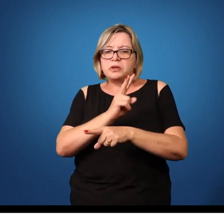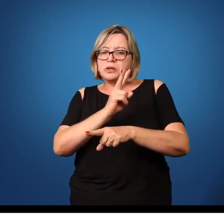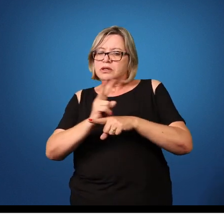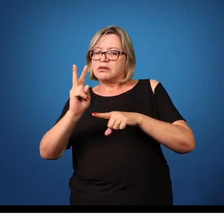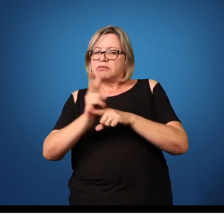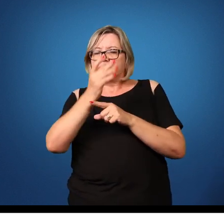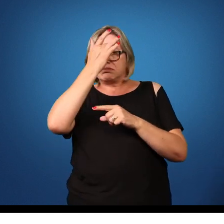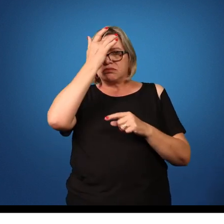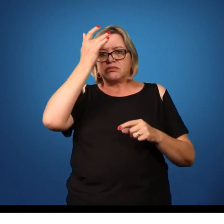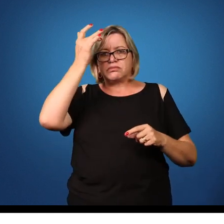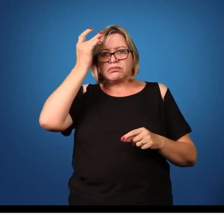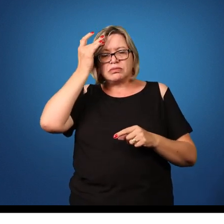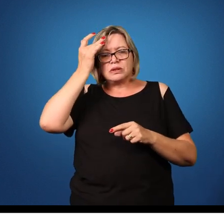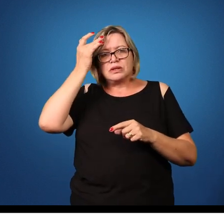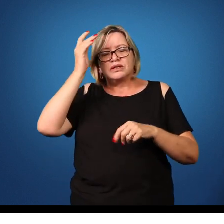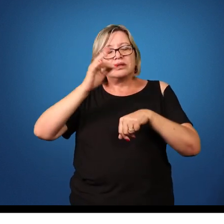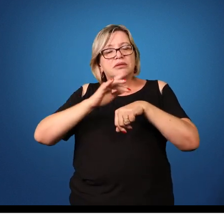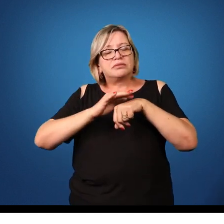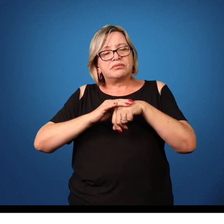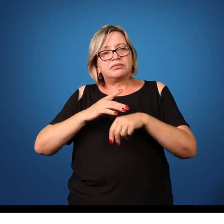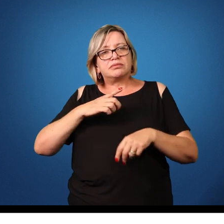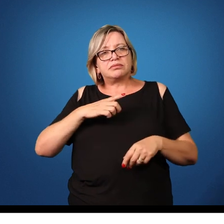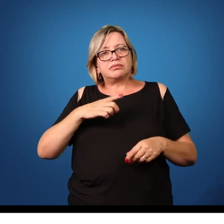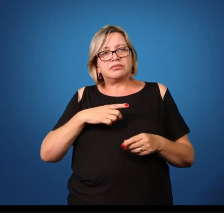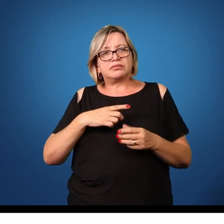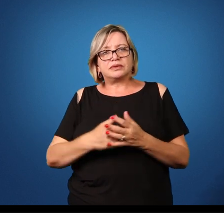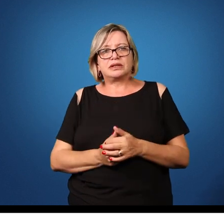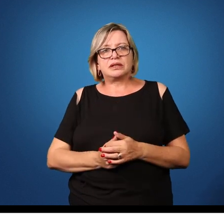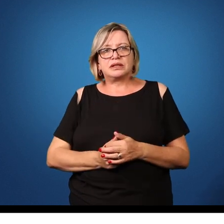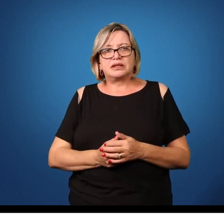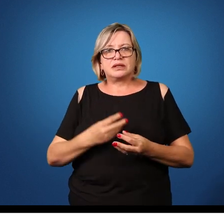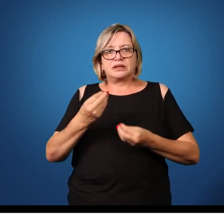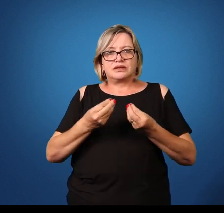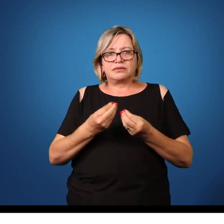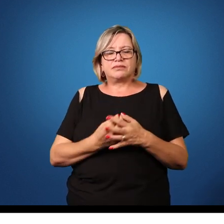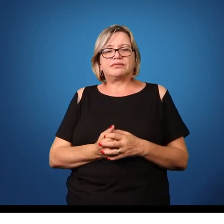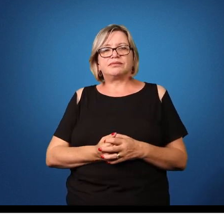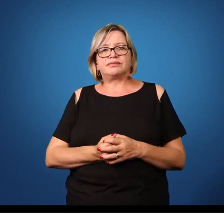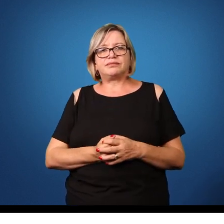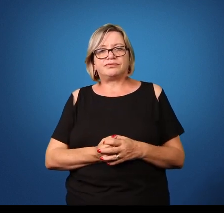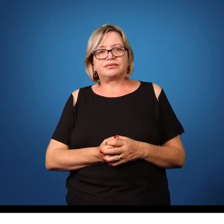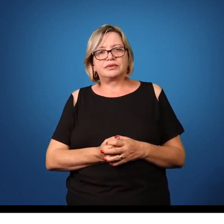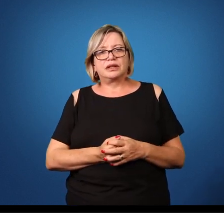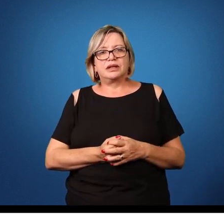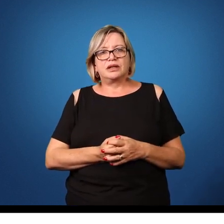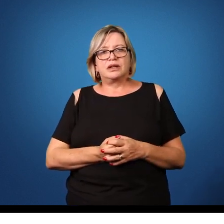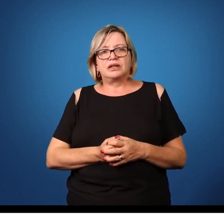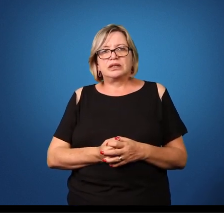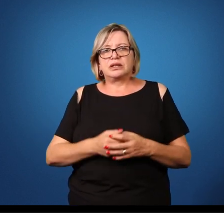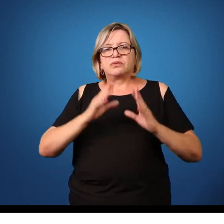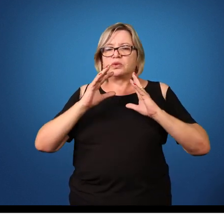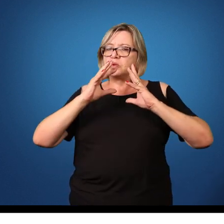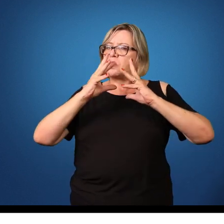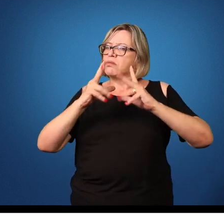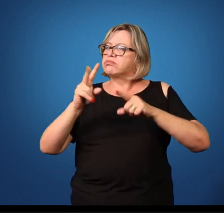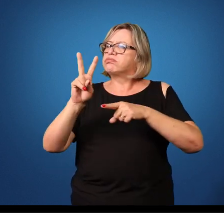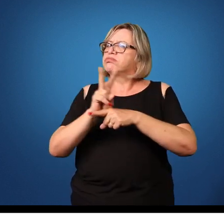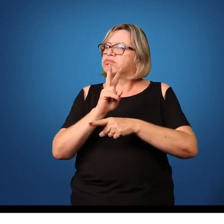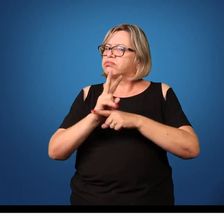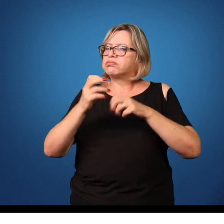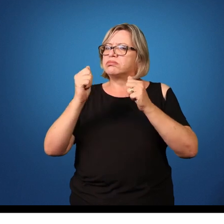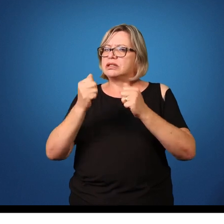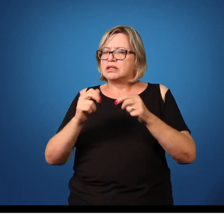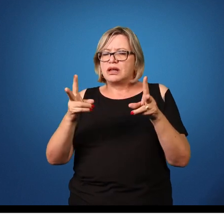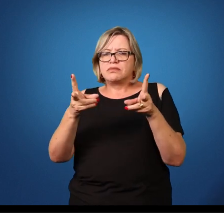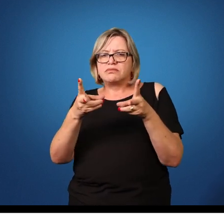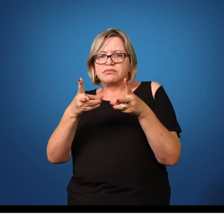apresentam esse parasita, para não ser reservatório e contaminar outras pessoas. Então existem todas essas questões aí que